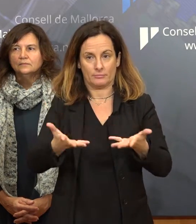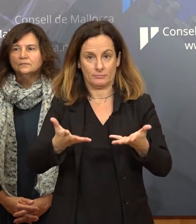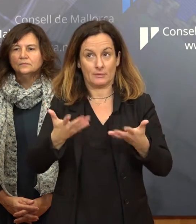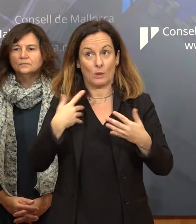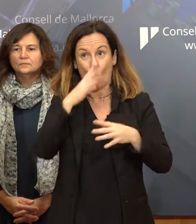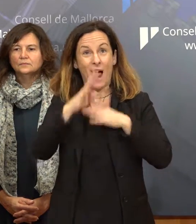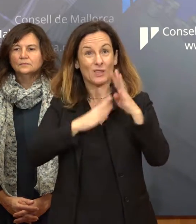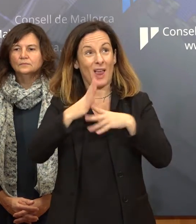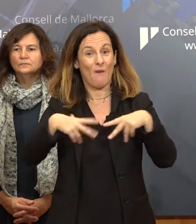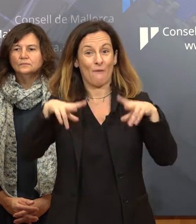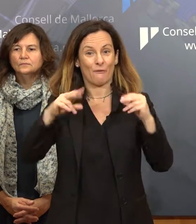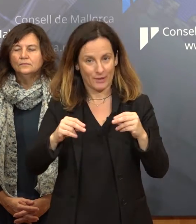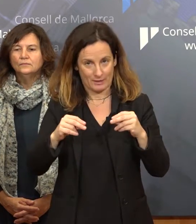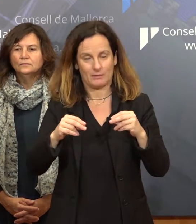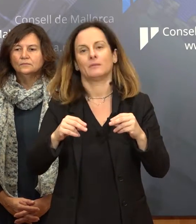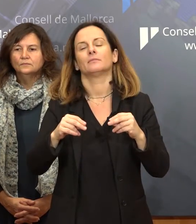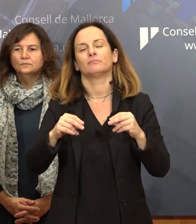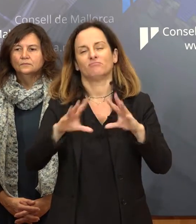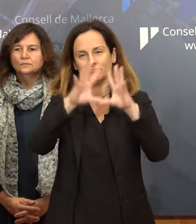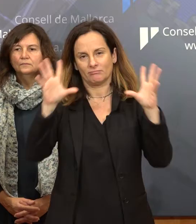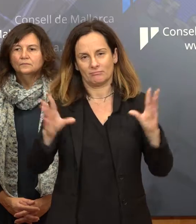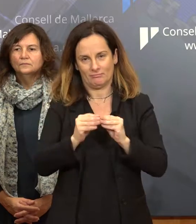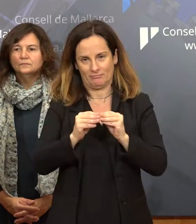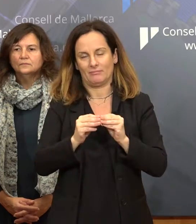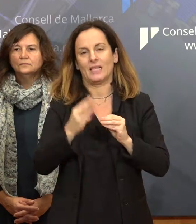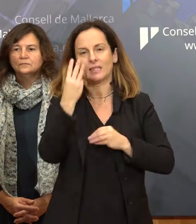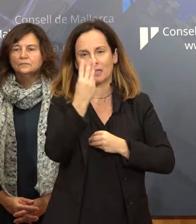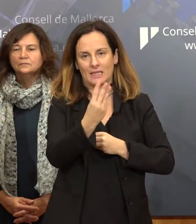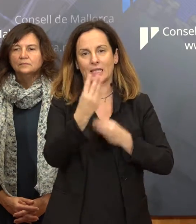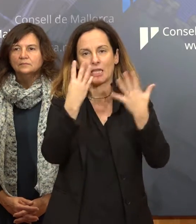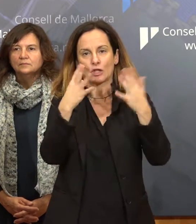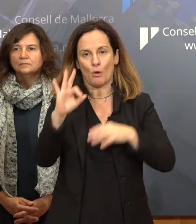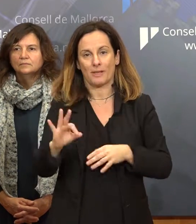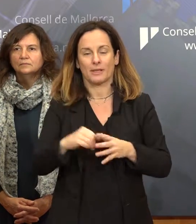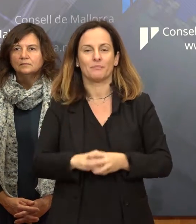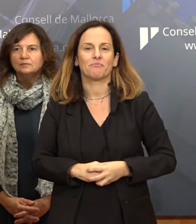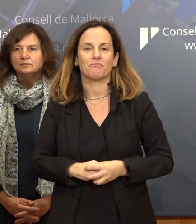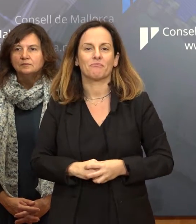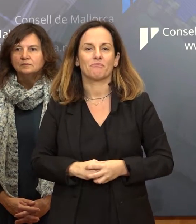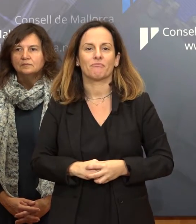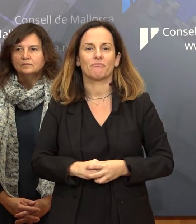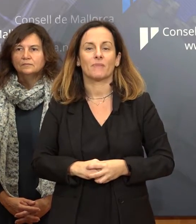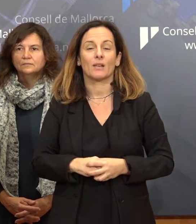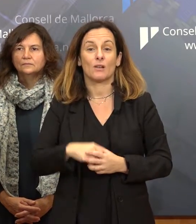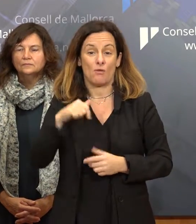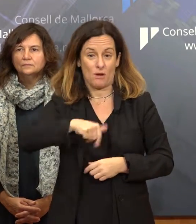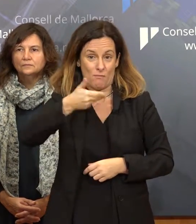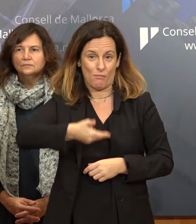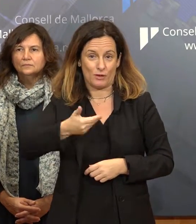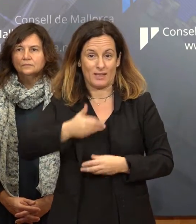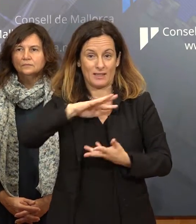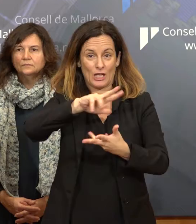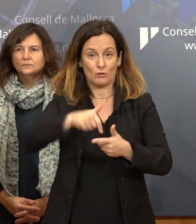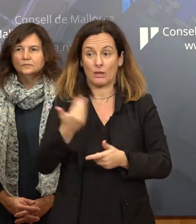legislatura. Per tant, avui és una data important que donam. Dia 28 de desembre se va publicar